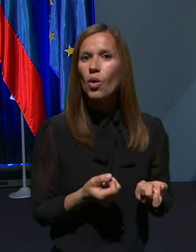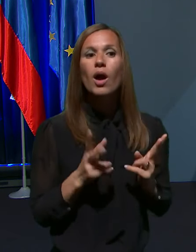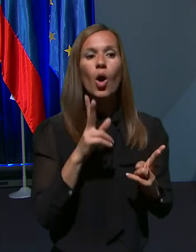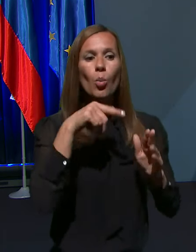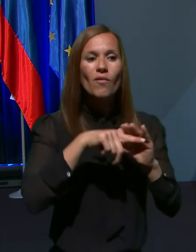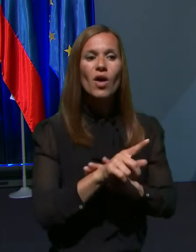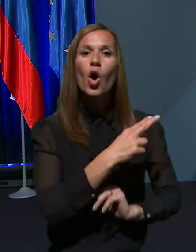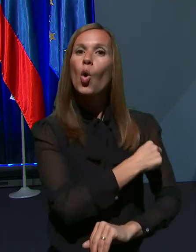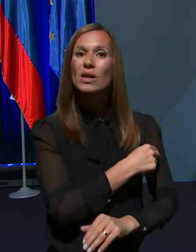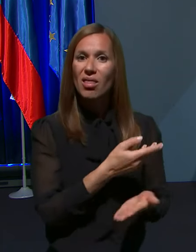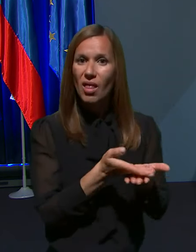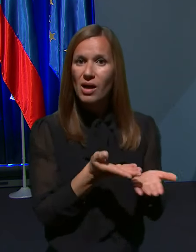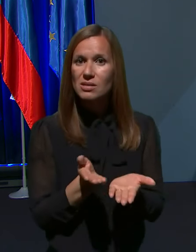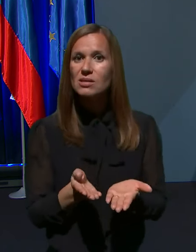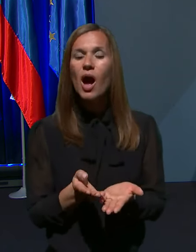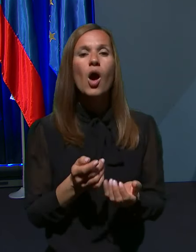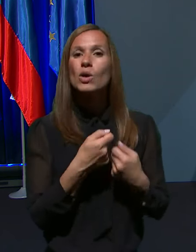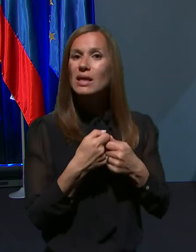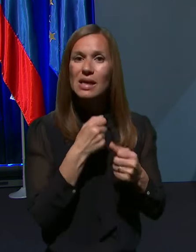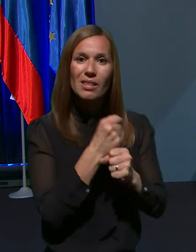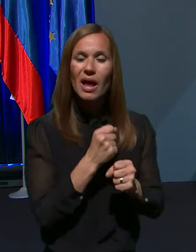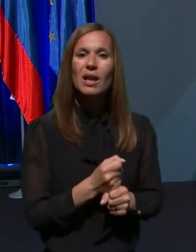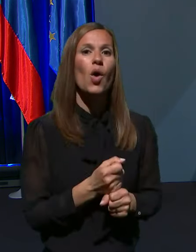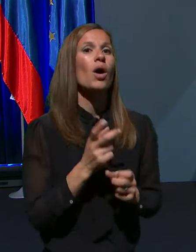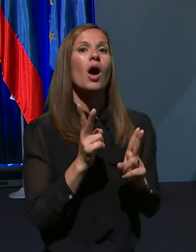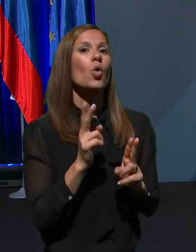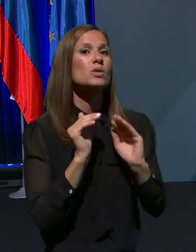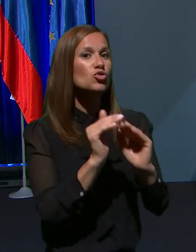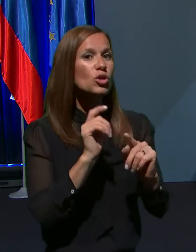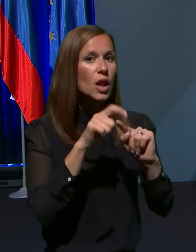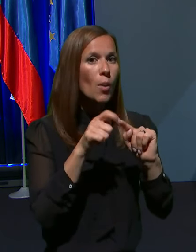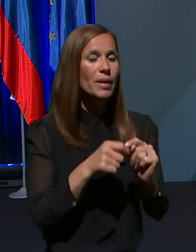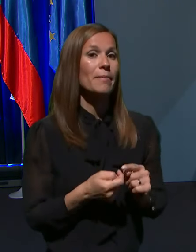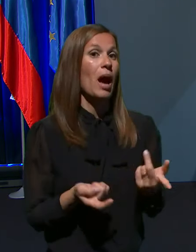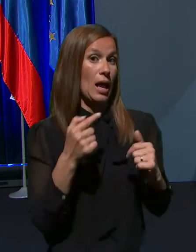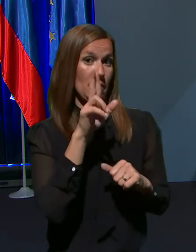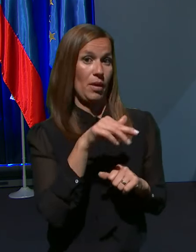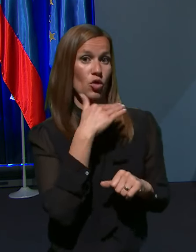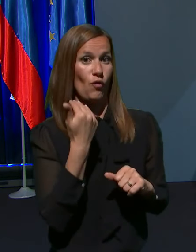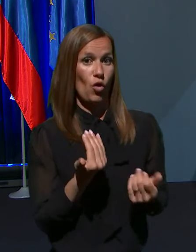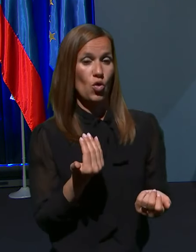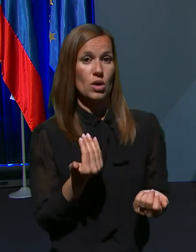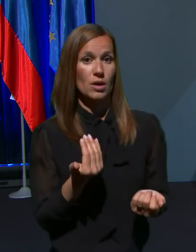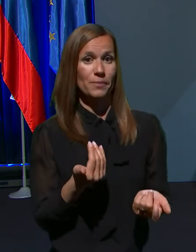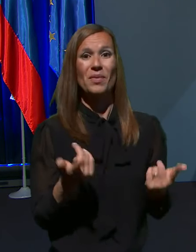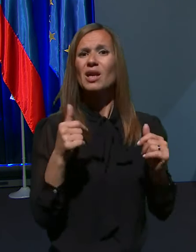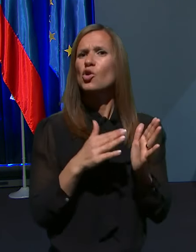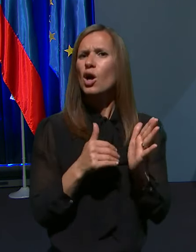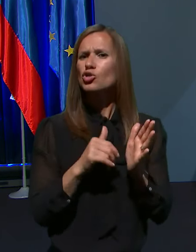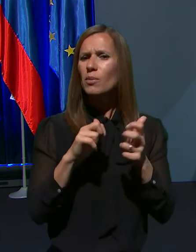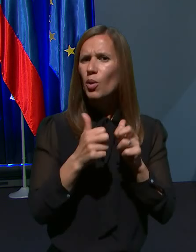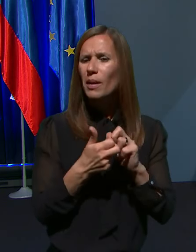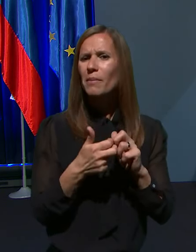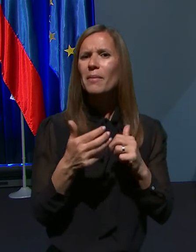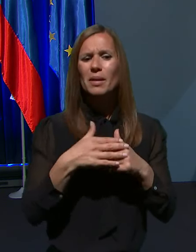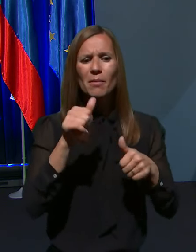organizirano delo, kako bo z zaščitno opremo in ali je je dovolj? So kakšni zadržki pri posegih, kot